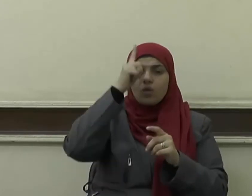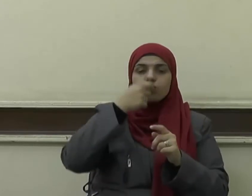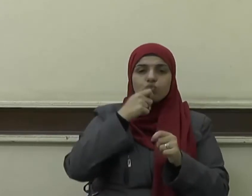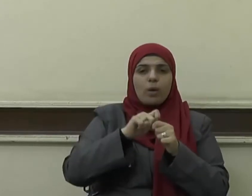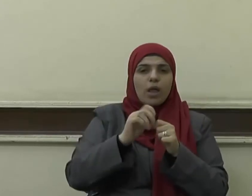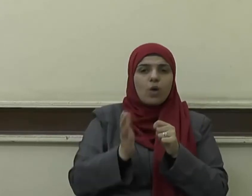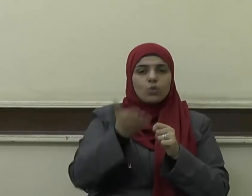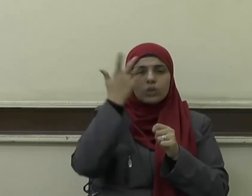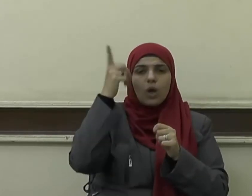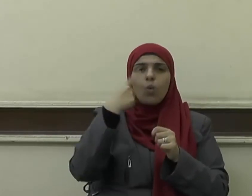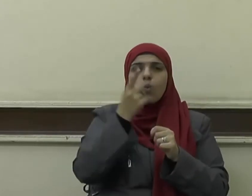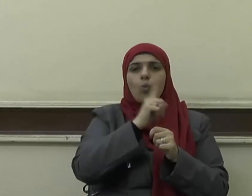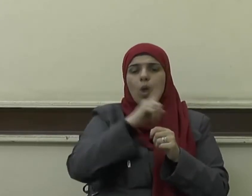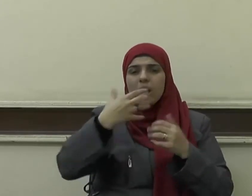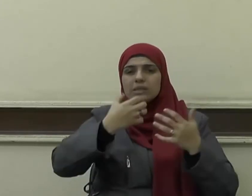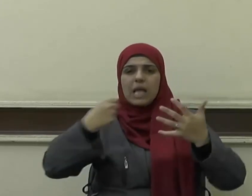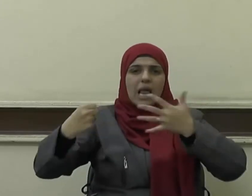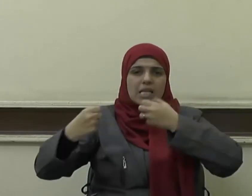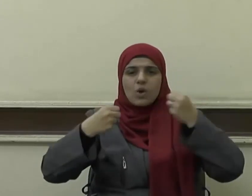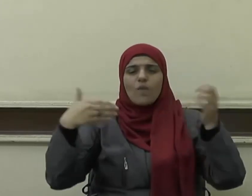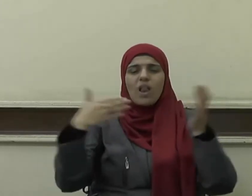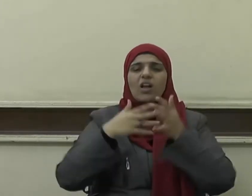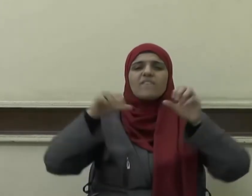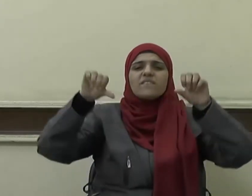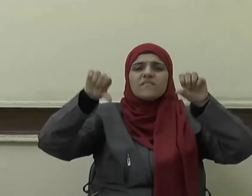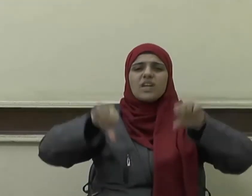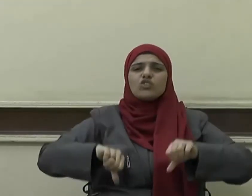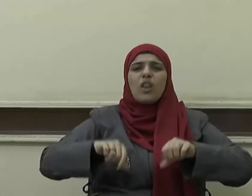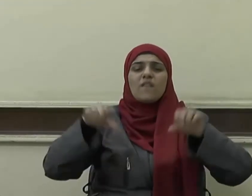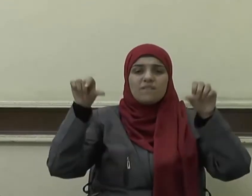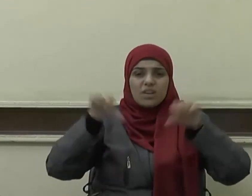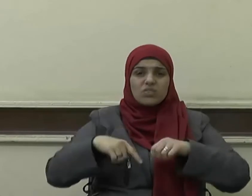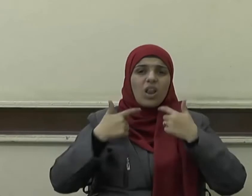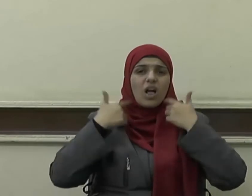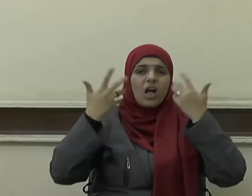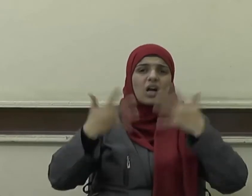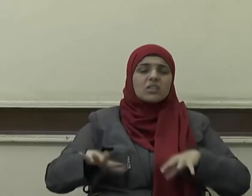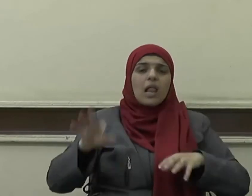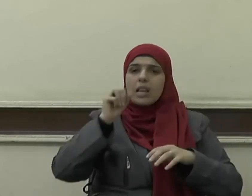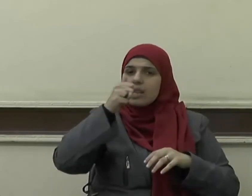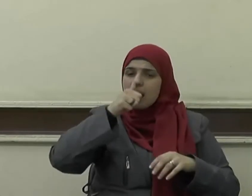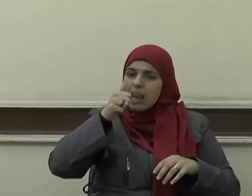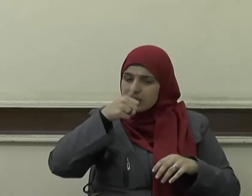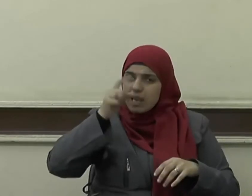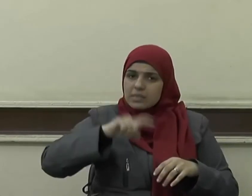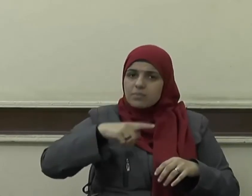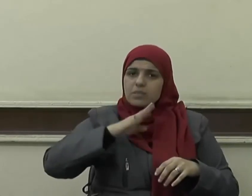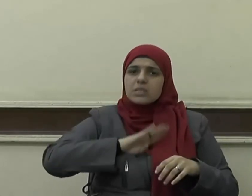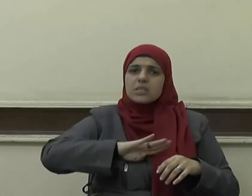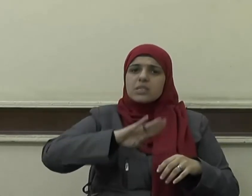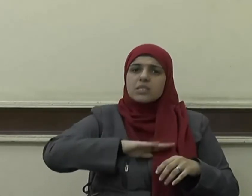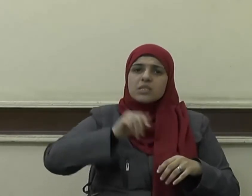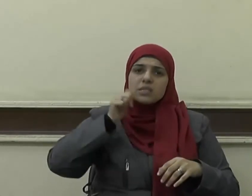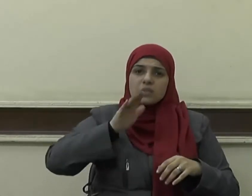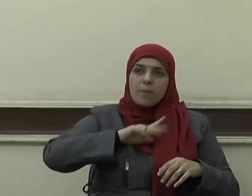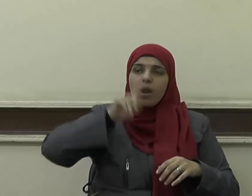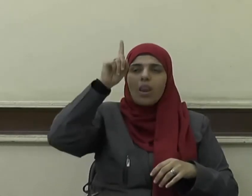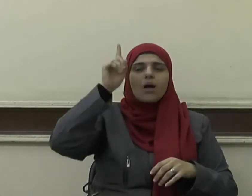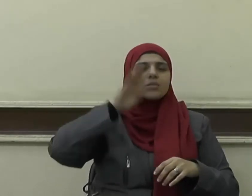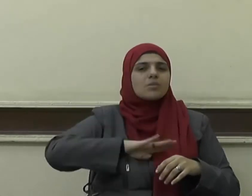سبحانه ولا تنازعوا فتفشلوا وتذهب ريحكم واصبروا إن الله مع الصابرين